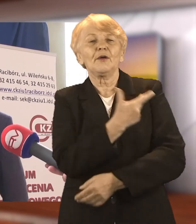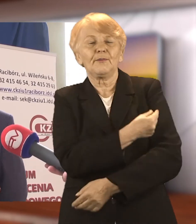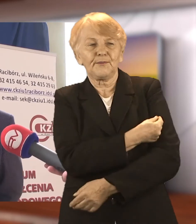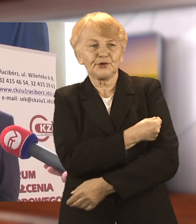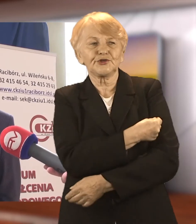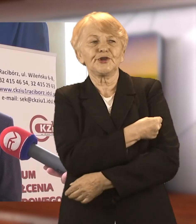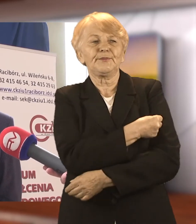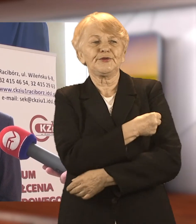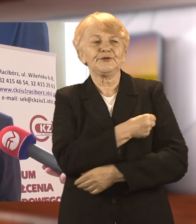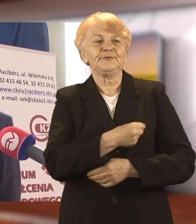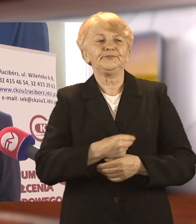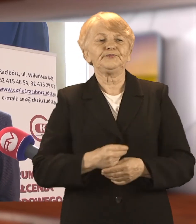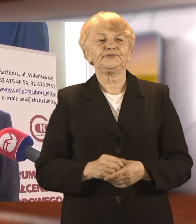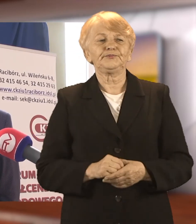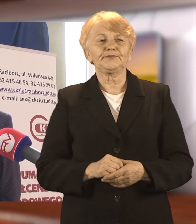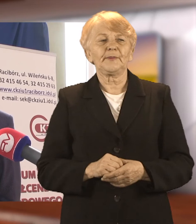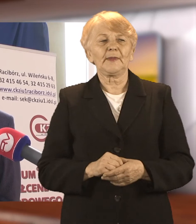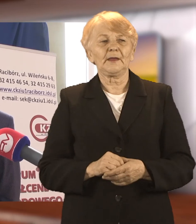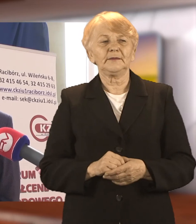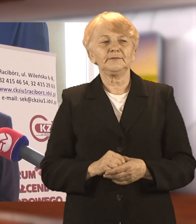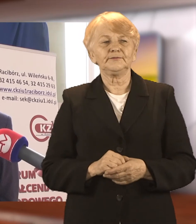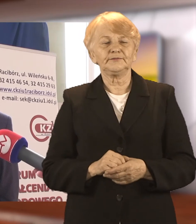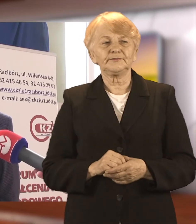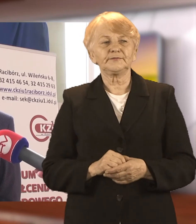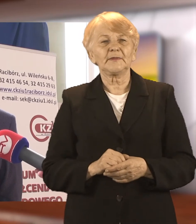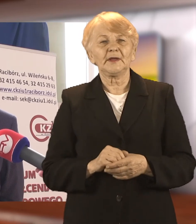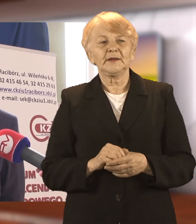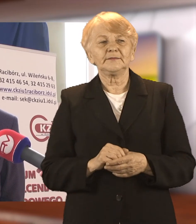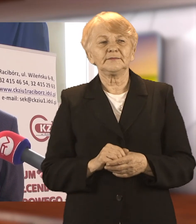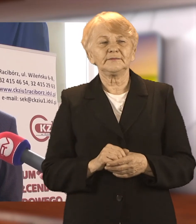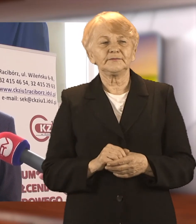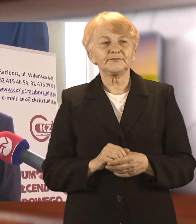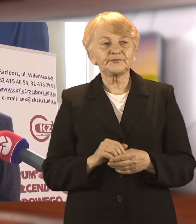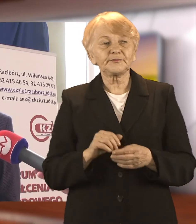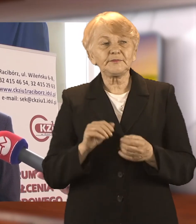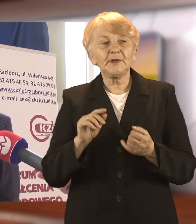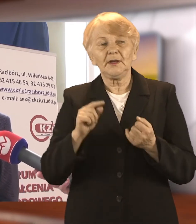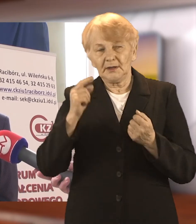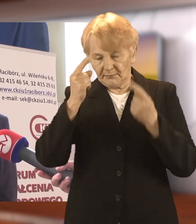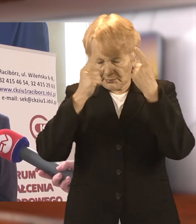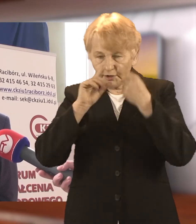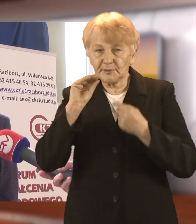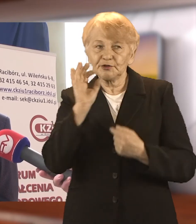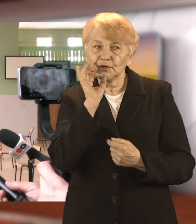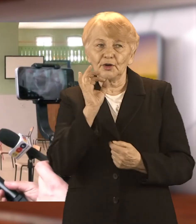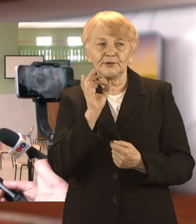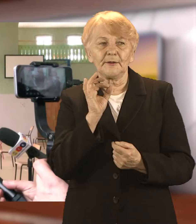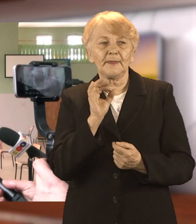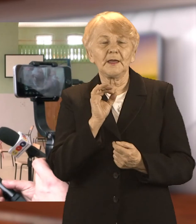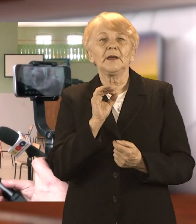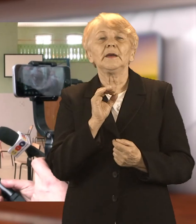społeczeństwa będzie duże, bo to jest jedyna metoda do tego, żeby tą odporność zbiorową uzyskać.